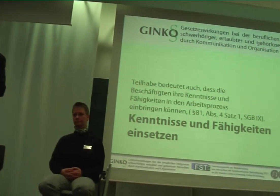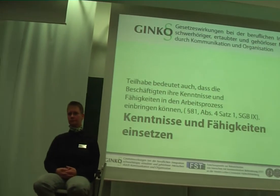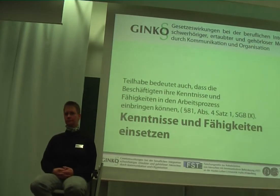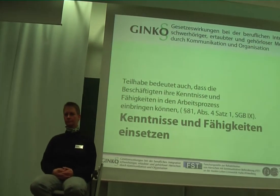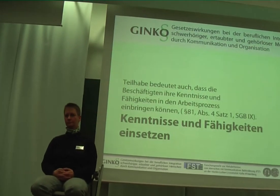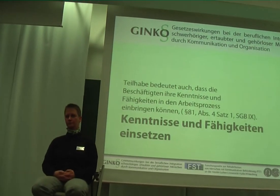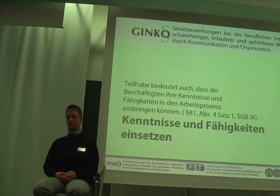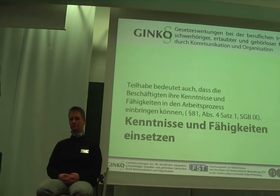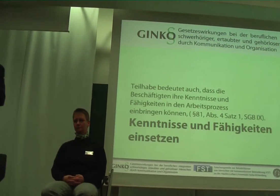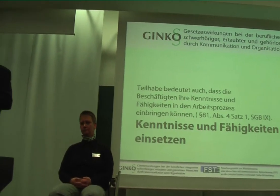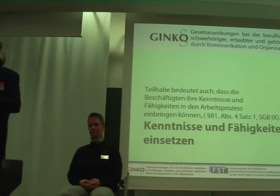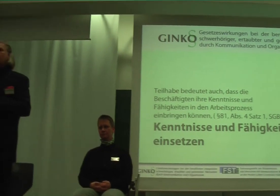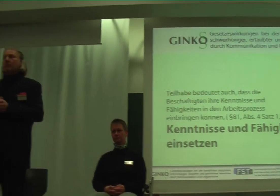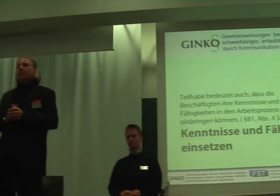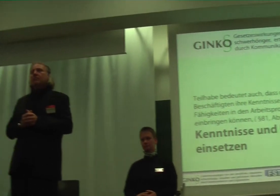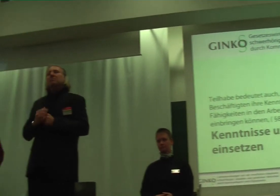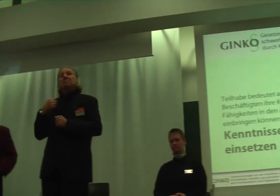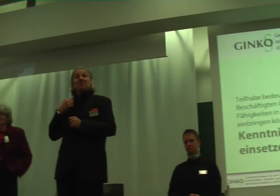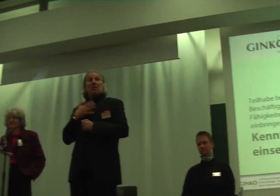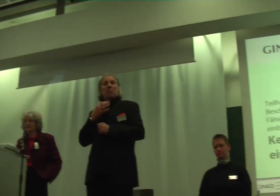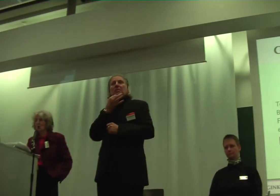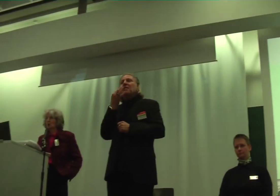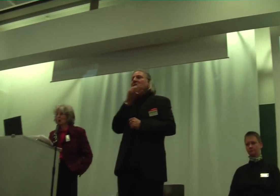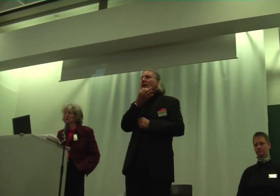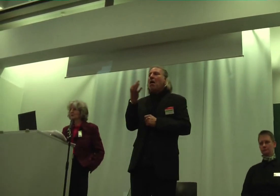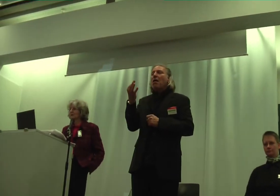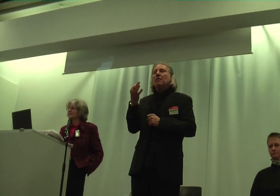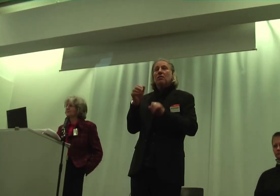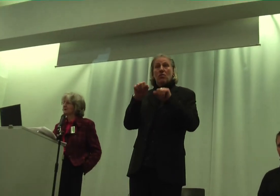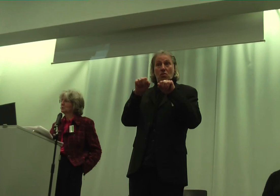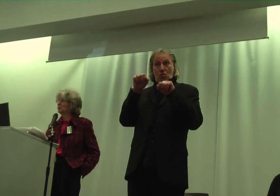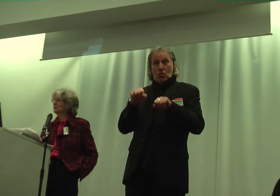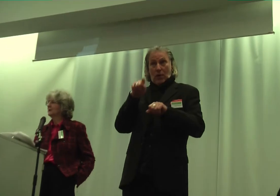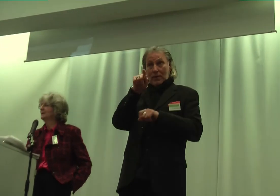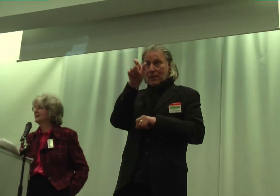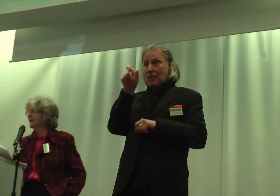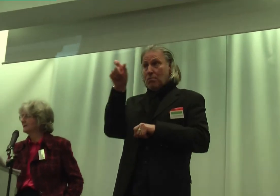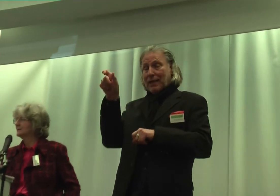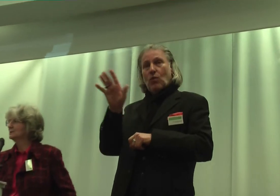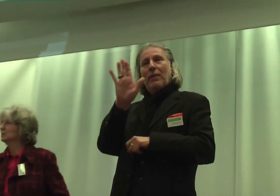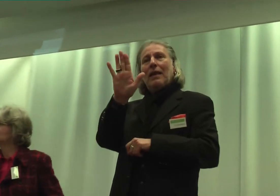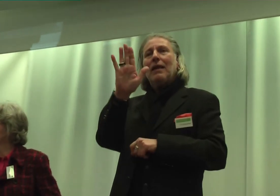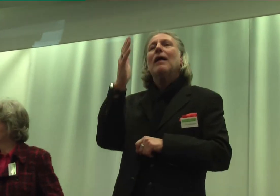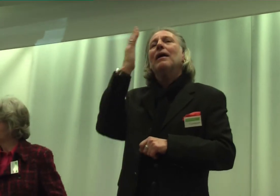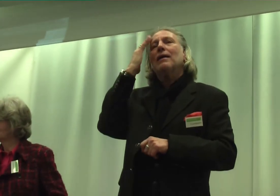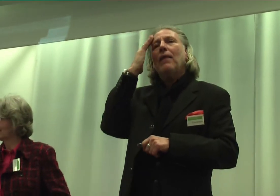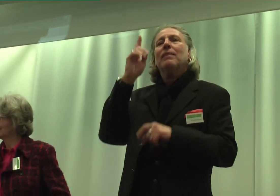werfen. Und wir haben gefragt, wie ist das denn? Können die Personen ihre Kenntnisse und ihre Fähigkeiten